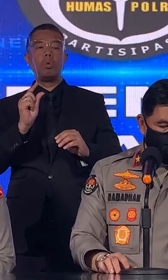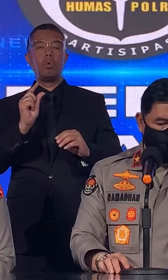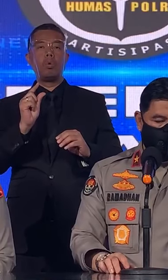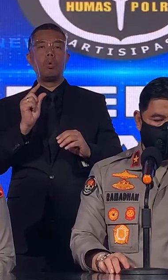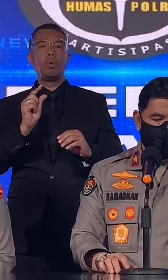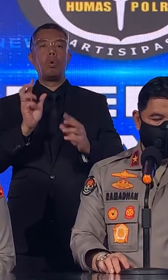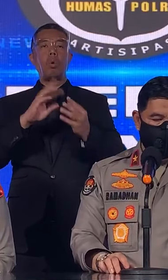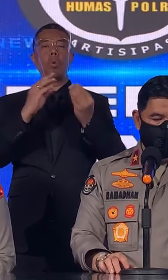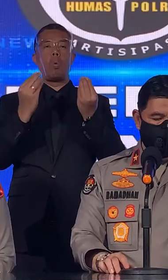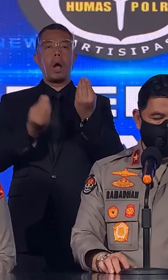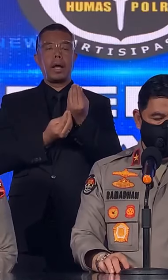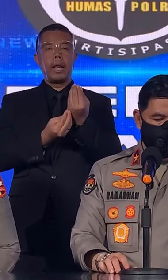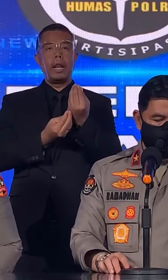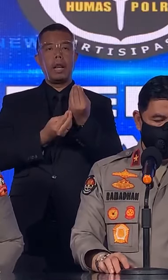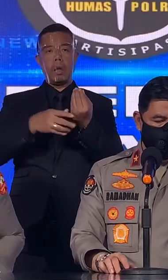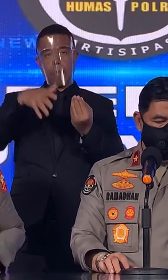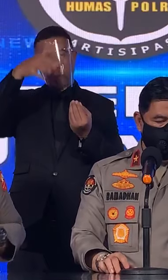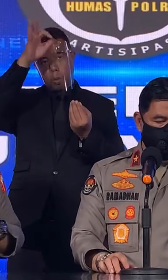Baka Polri,